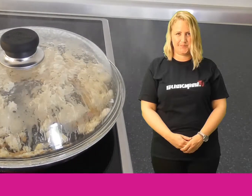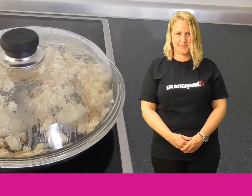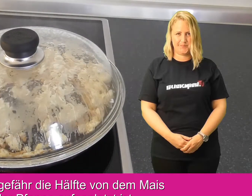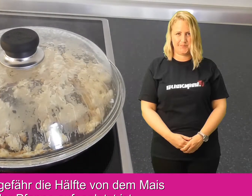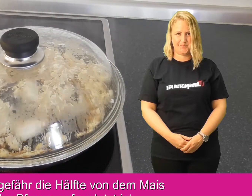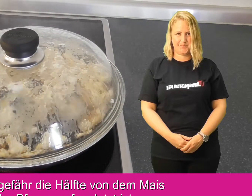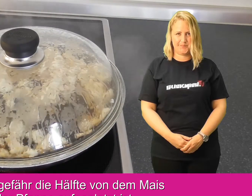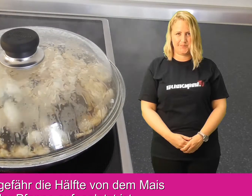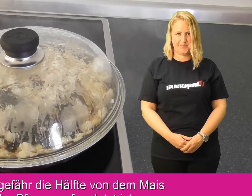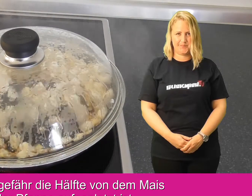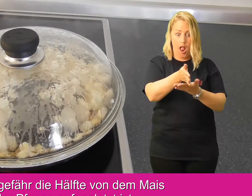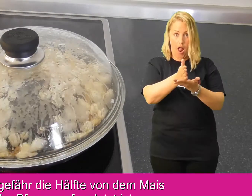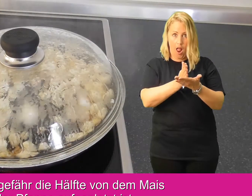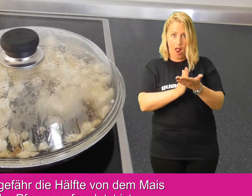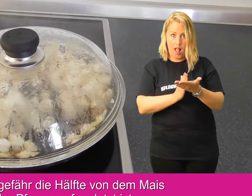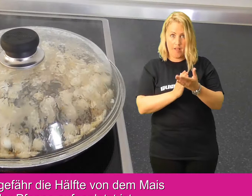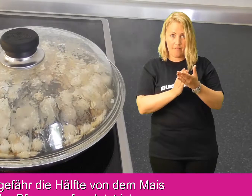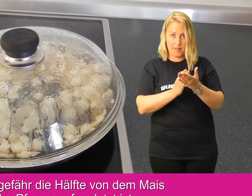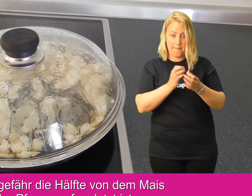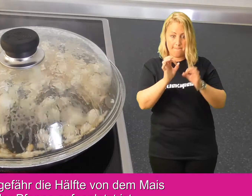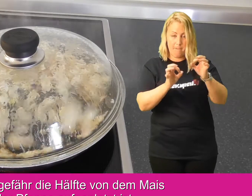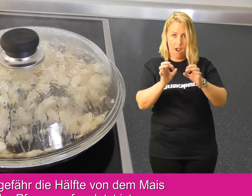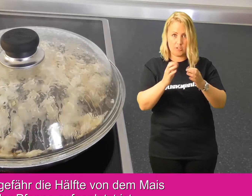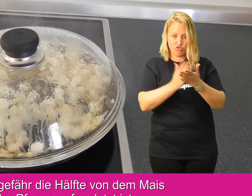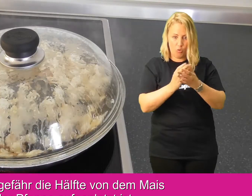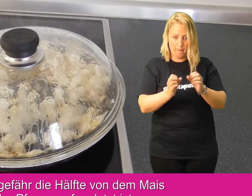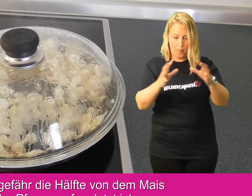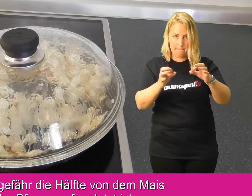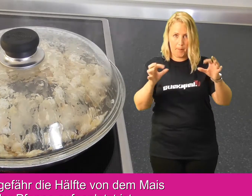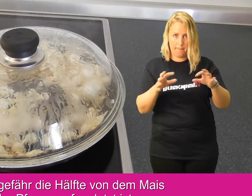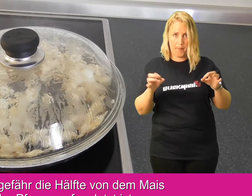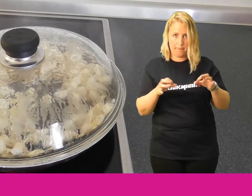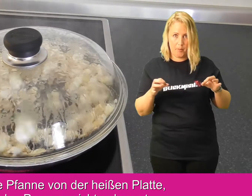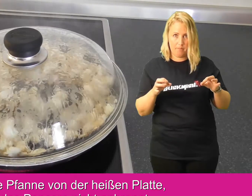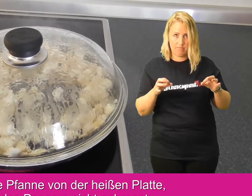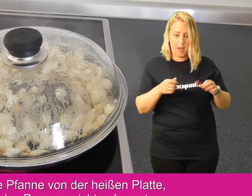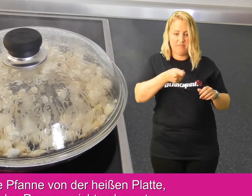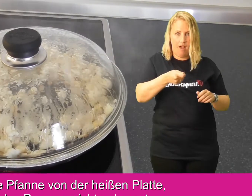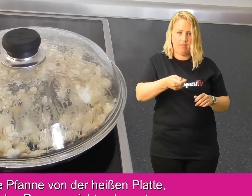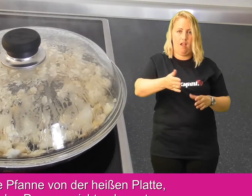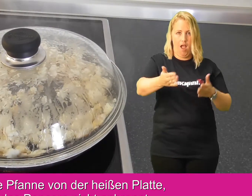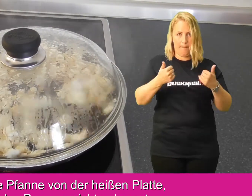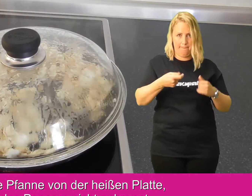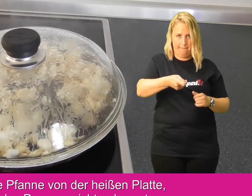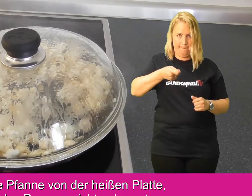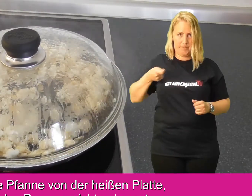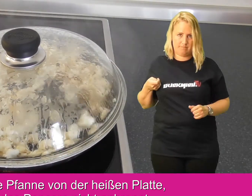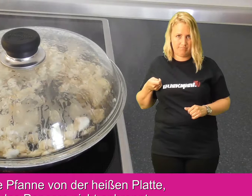Wenn ungefähr die Hälfte von dem Mais in der Pfanne aufgeplatzt ist, nehmt die Pfanne von der heißen Platte, damit das